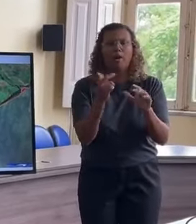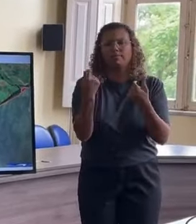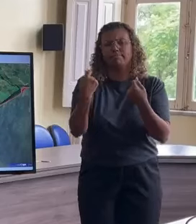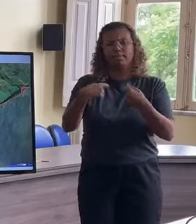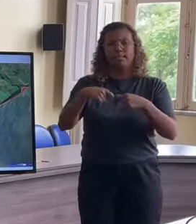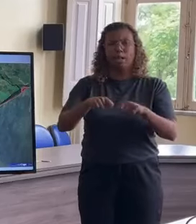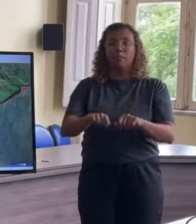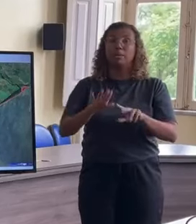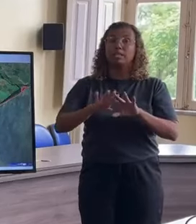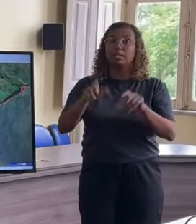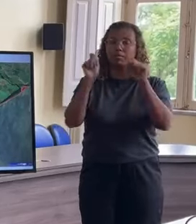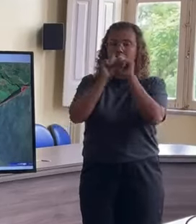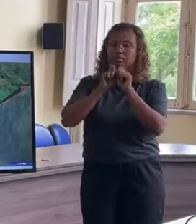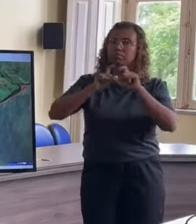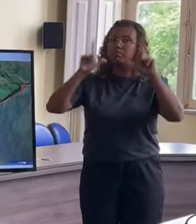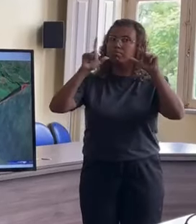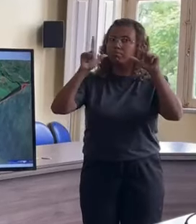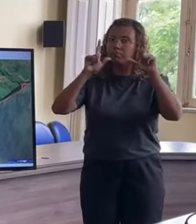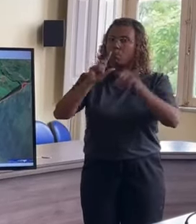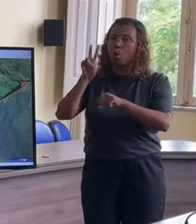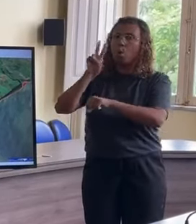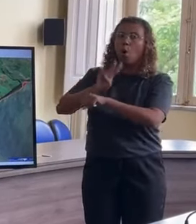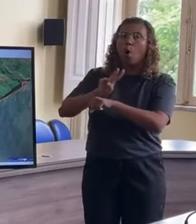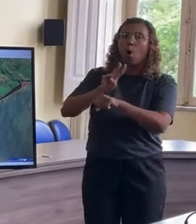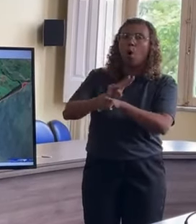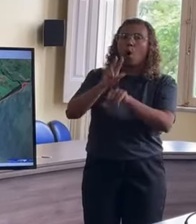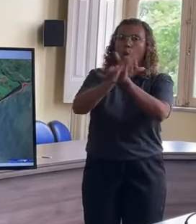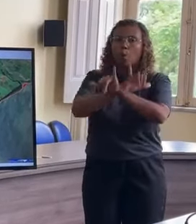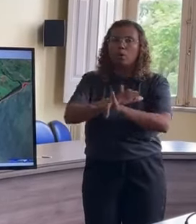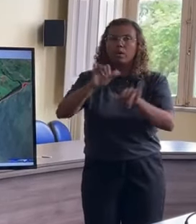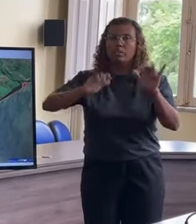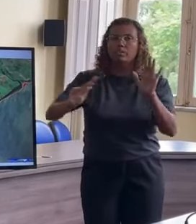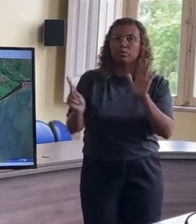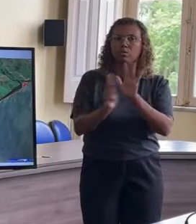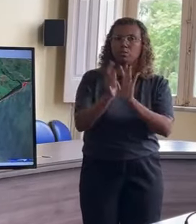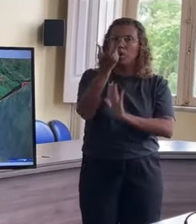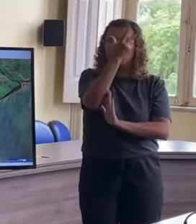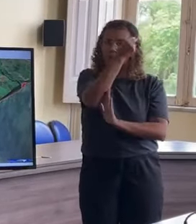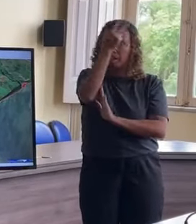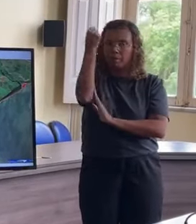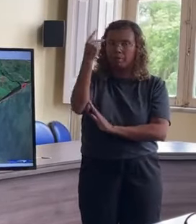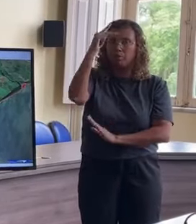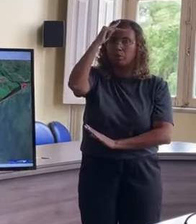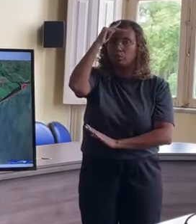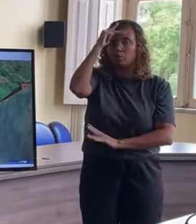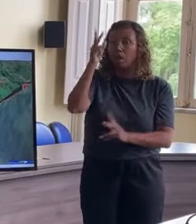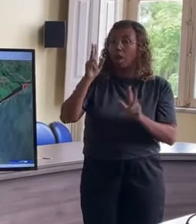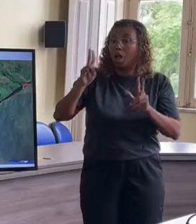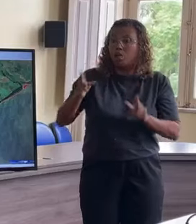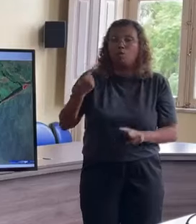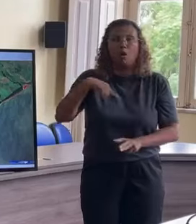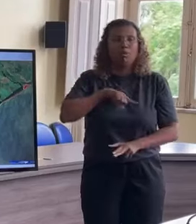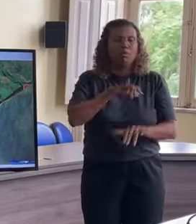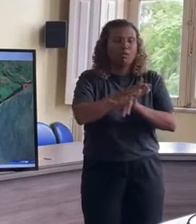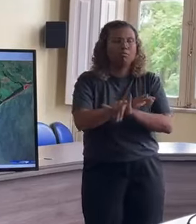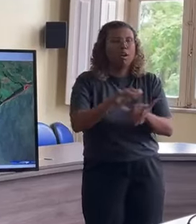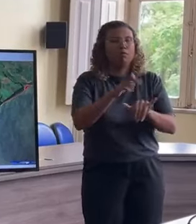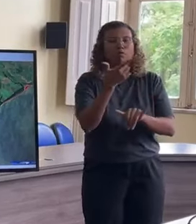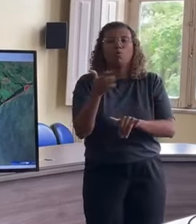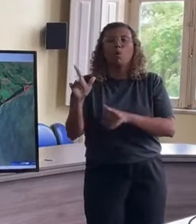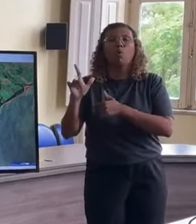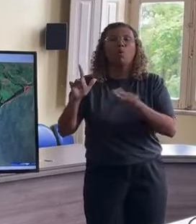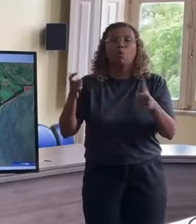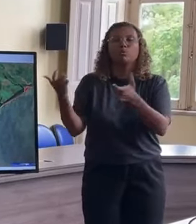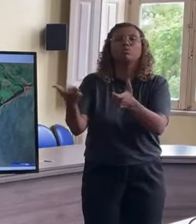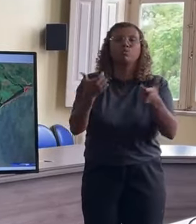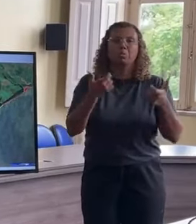oficiais da Prefeitura, que qualquer mudança nesse cenário nós vamos avisar, da mesma forma que estamos avisando os outros e vamos pedir